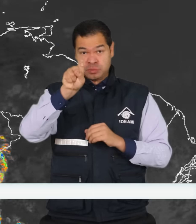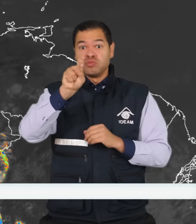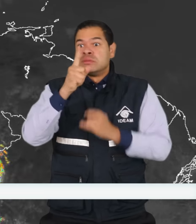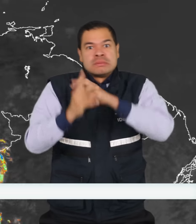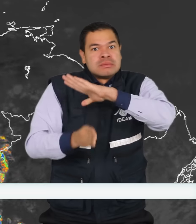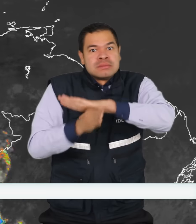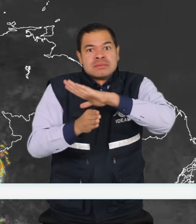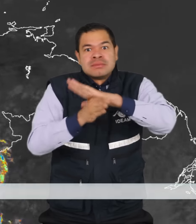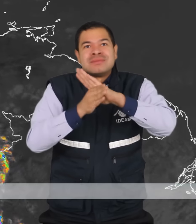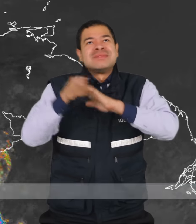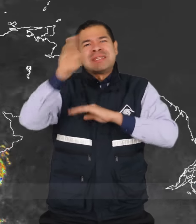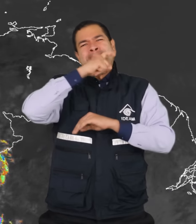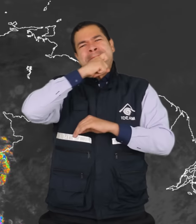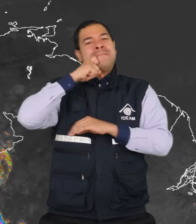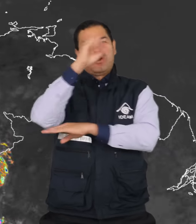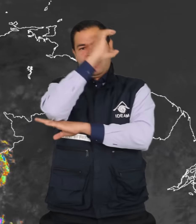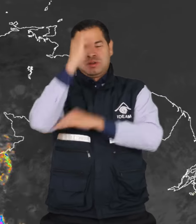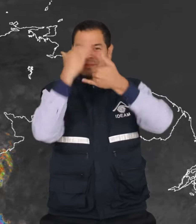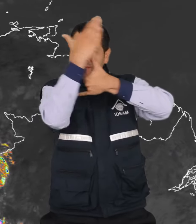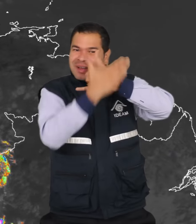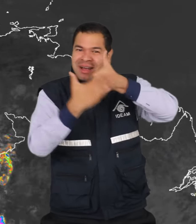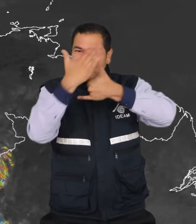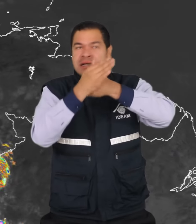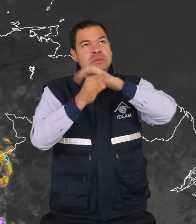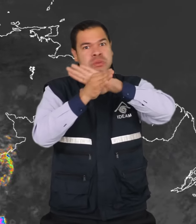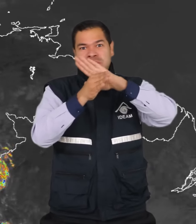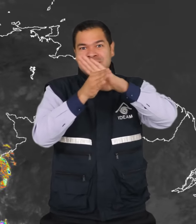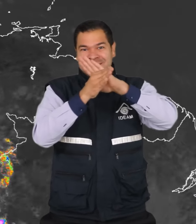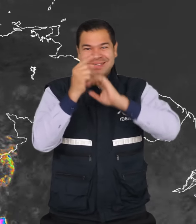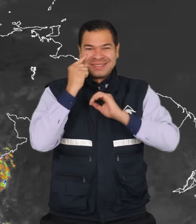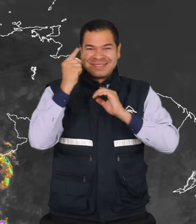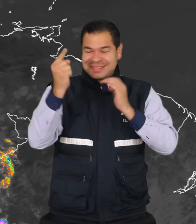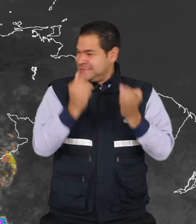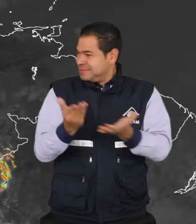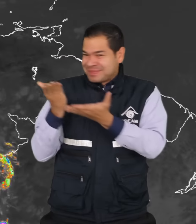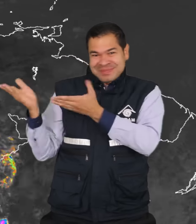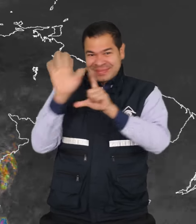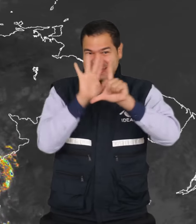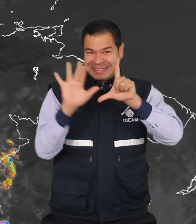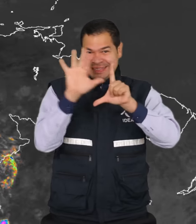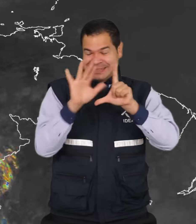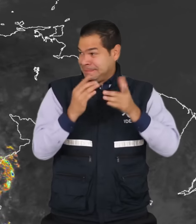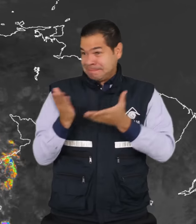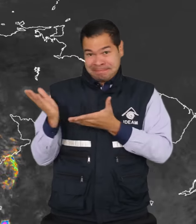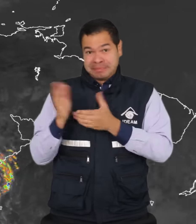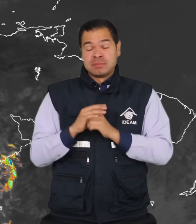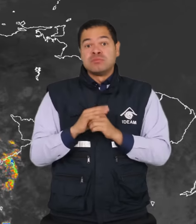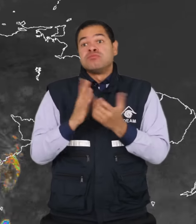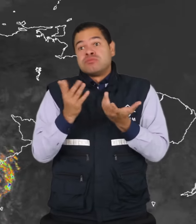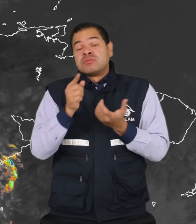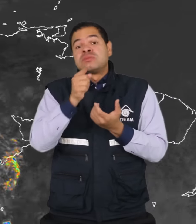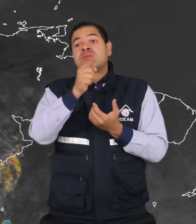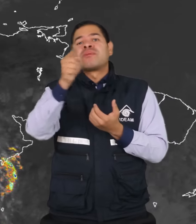prevaleciendo el tiempo seco en la mayor parte del territorio colombiano tal y como lo apreciamos en las últimas imágenes satelitales salvo en